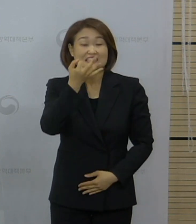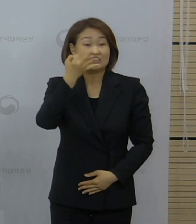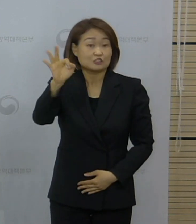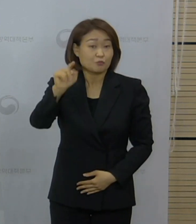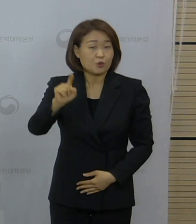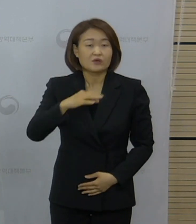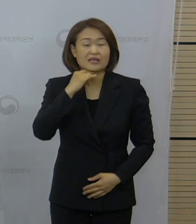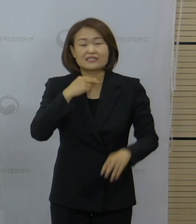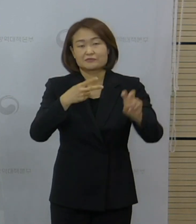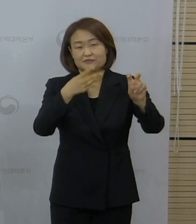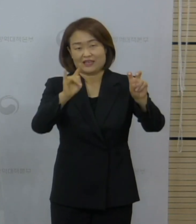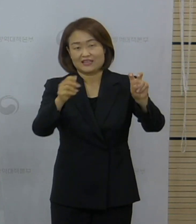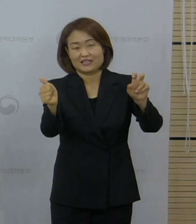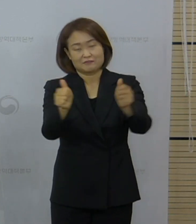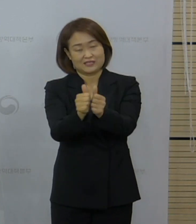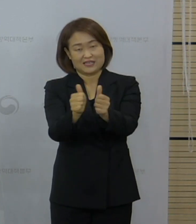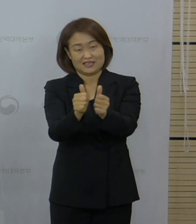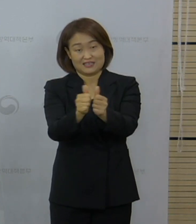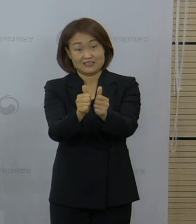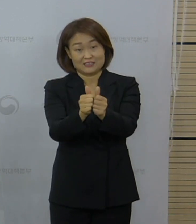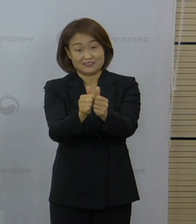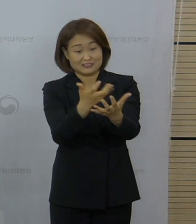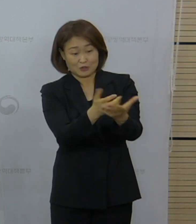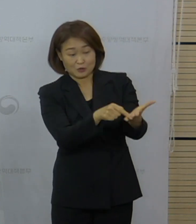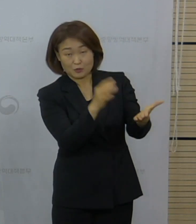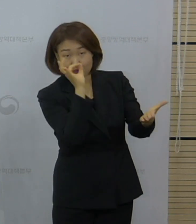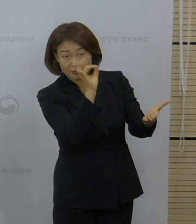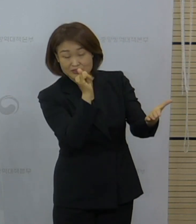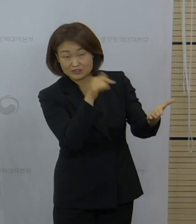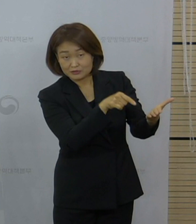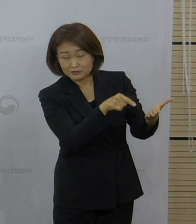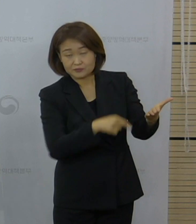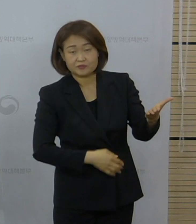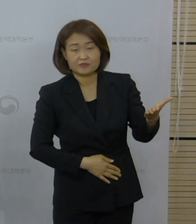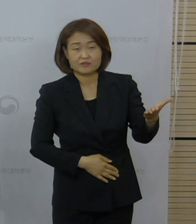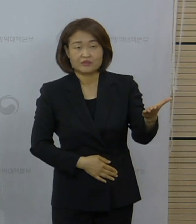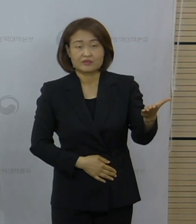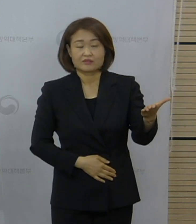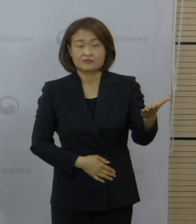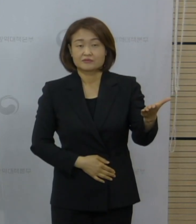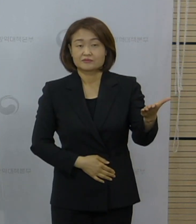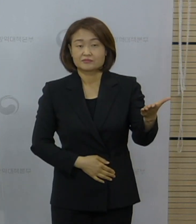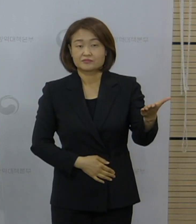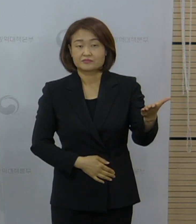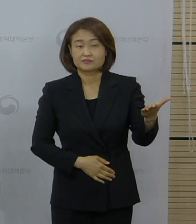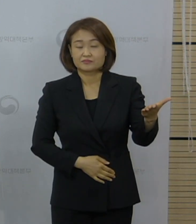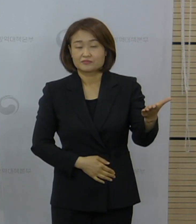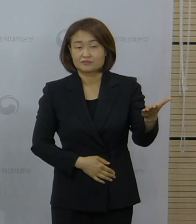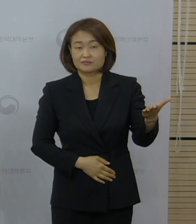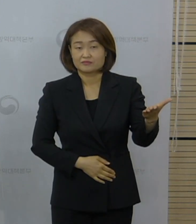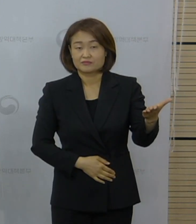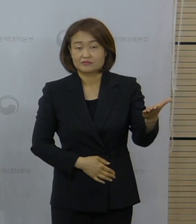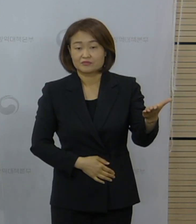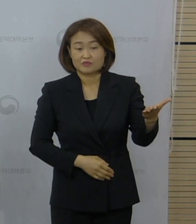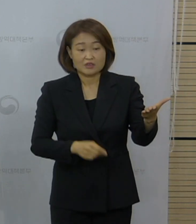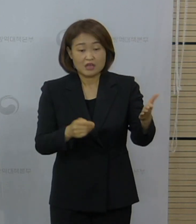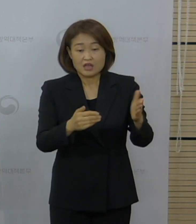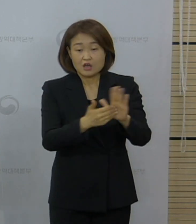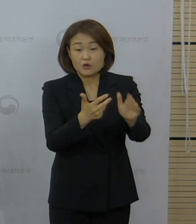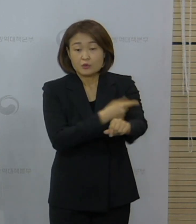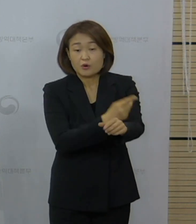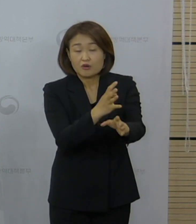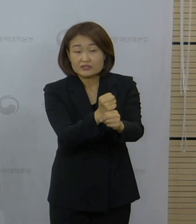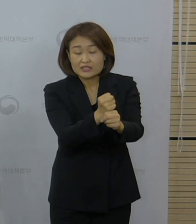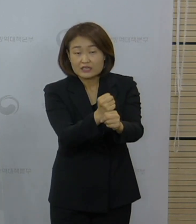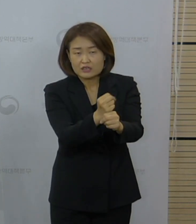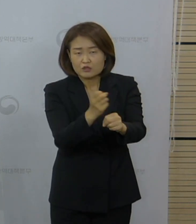남성으로 되어 있습니다. 일반적인 상황에 있어서는 거기에 언제 접종을 했고 언제